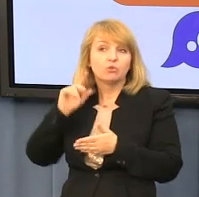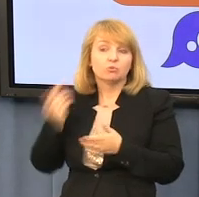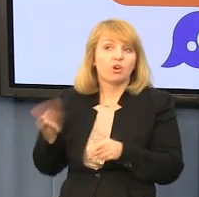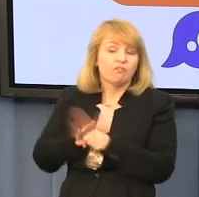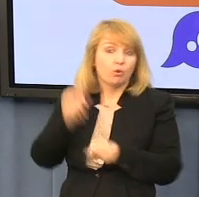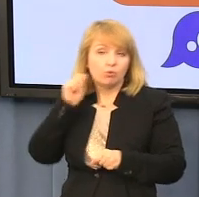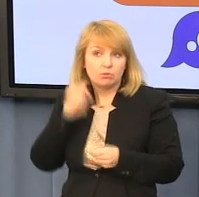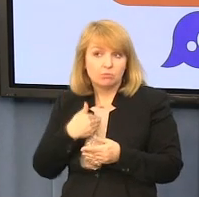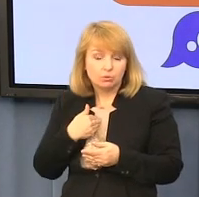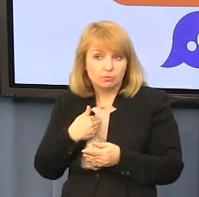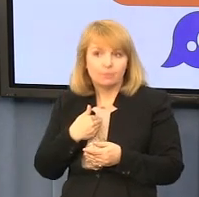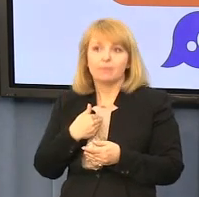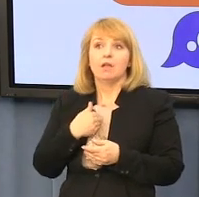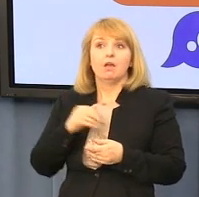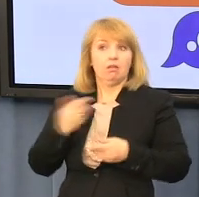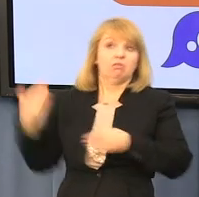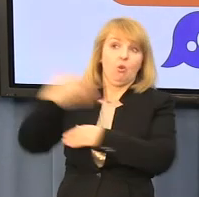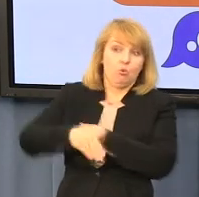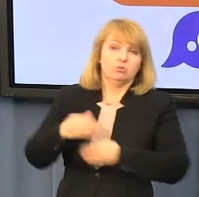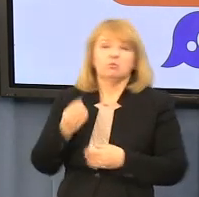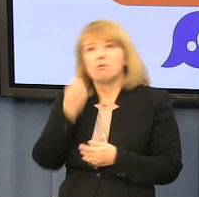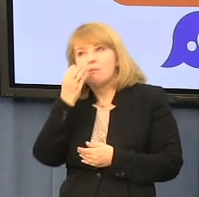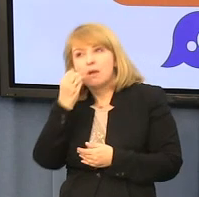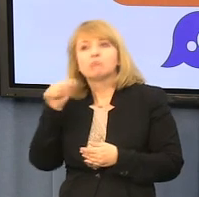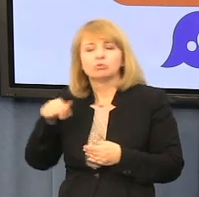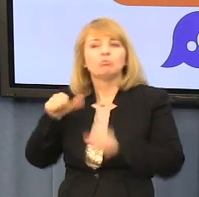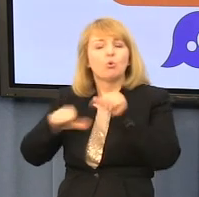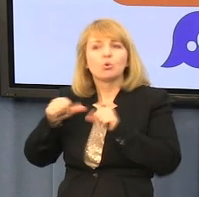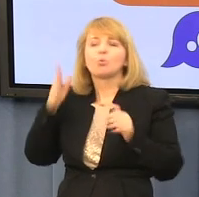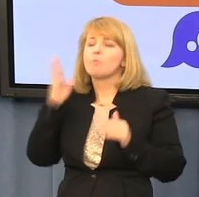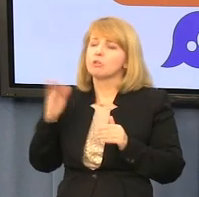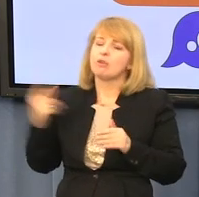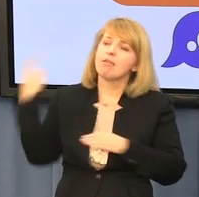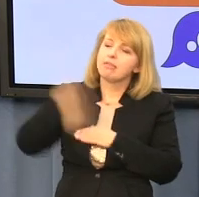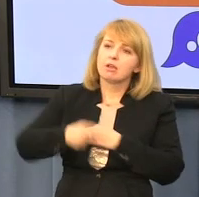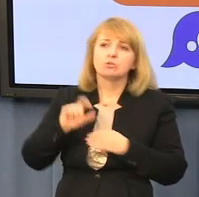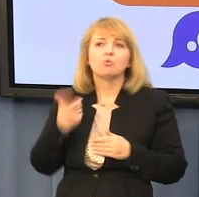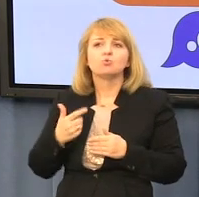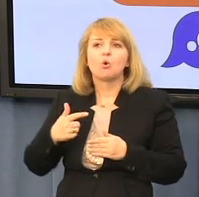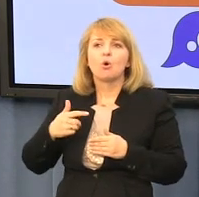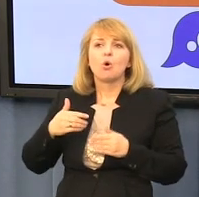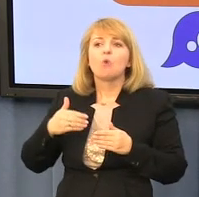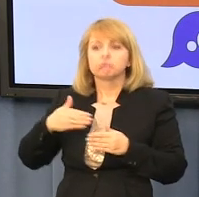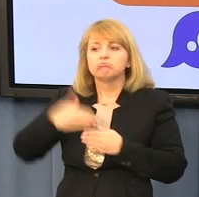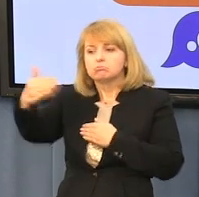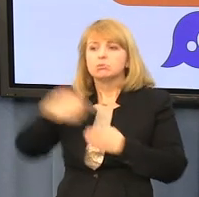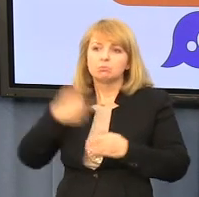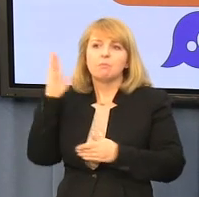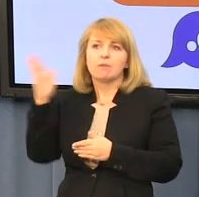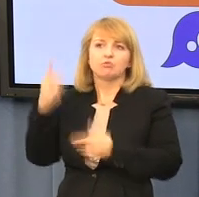i ostatecznie wtedy, być może jeszcze w maju, ale na pewno w tym roku, podejmiemy decyzję dotyczącą dalszego postępowania w tej sprawie.